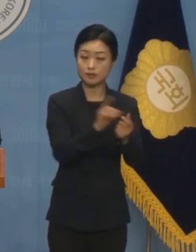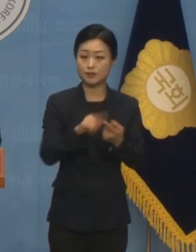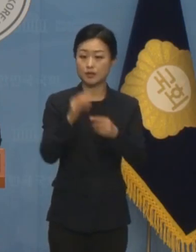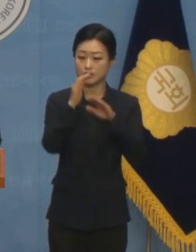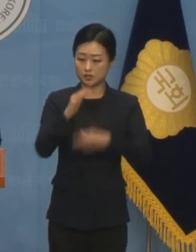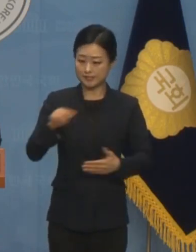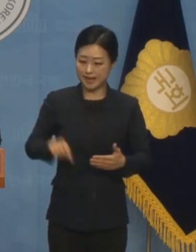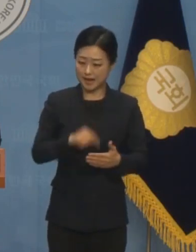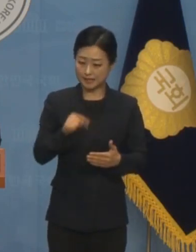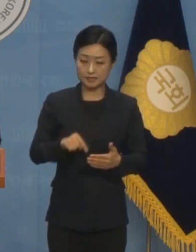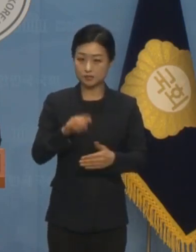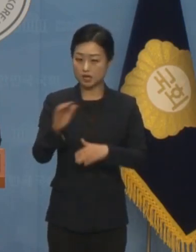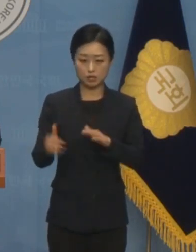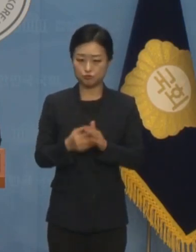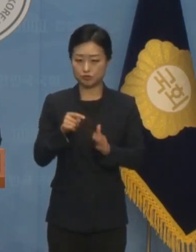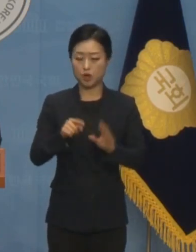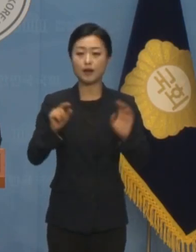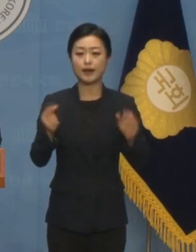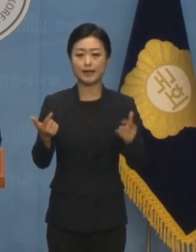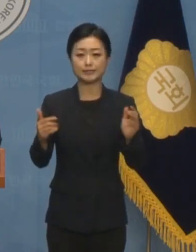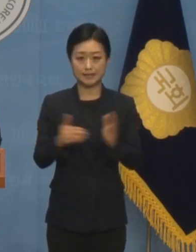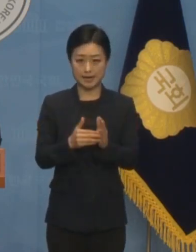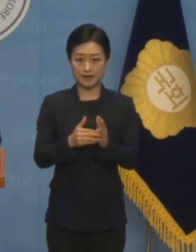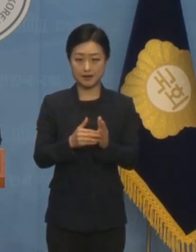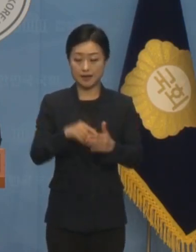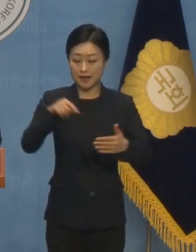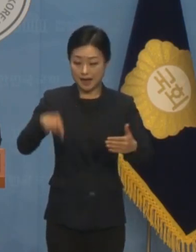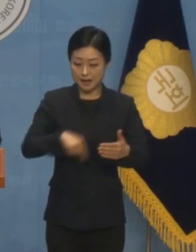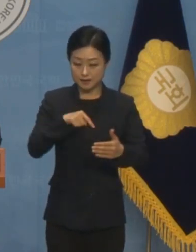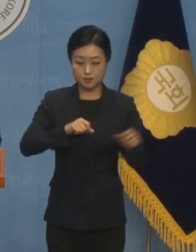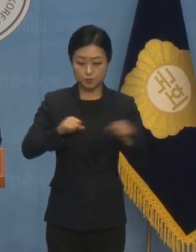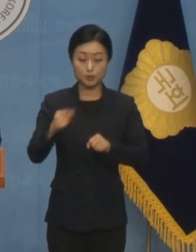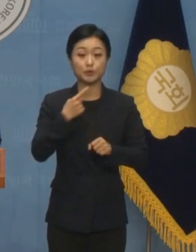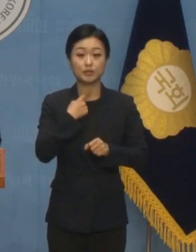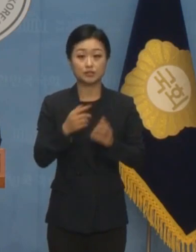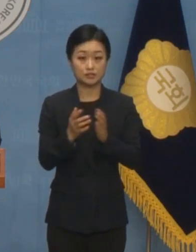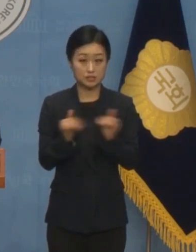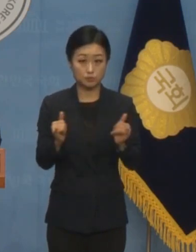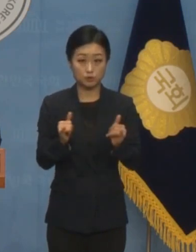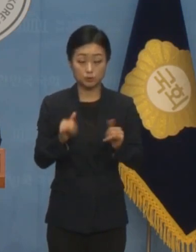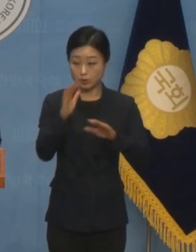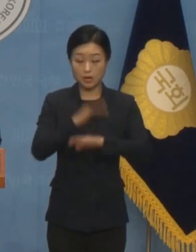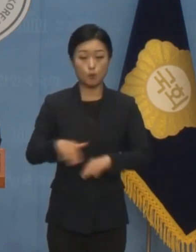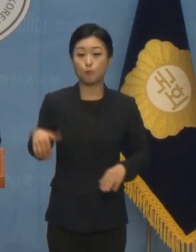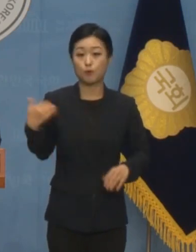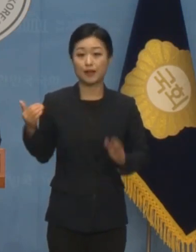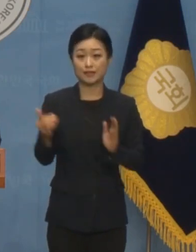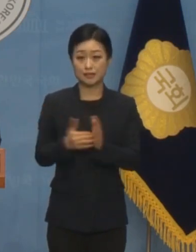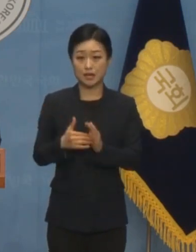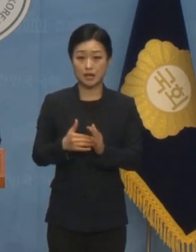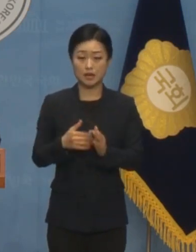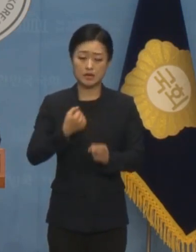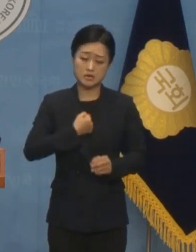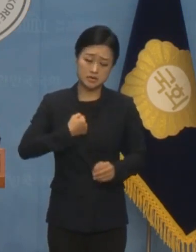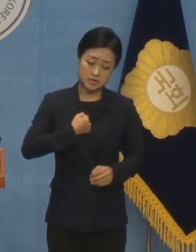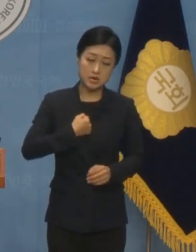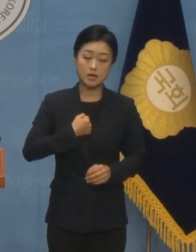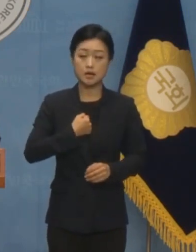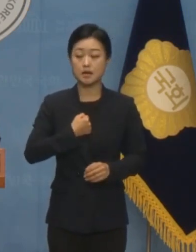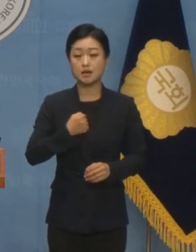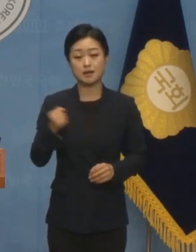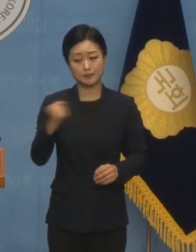안에서 이루어진 것이 아니다 내부에서 활동한 실무자인데도 몰랐다며 울분을 토했고